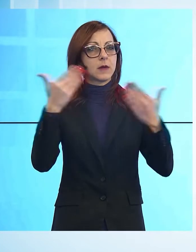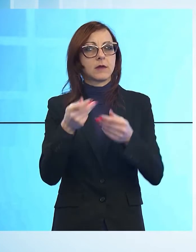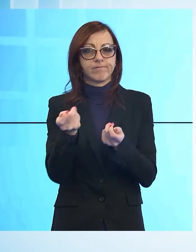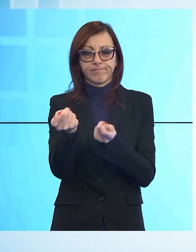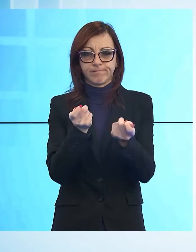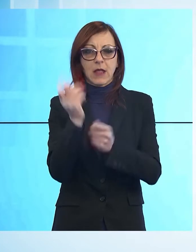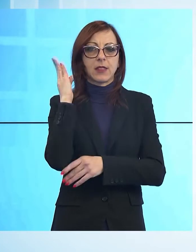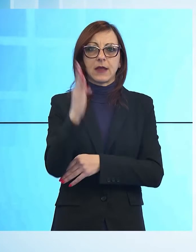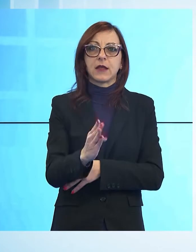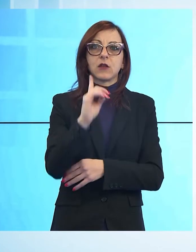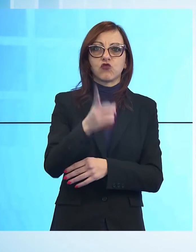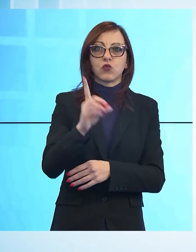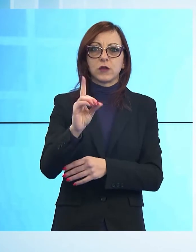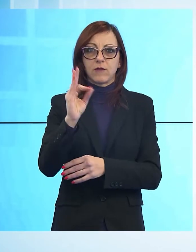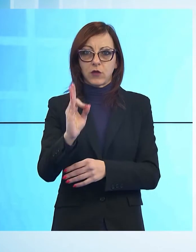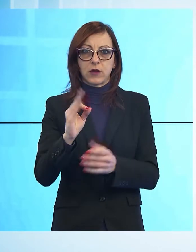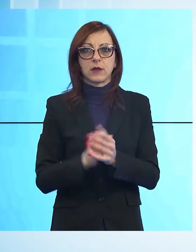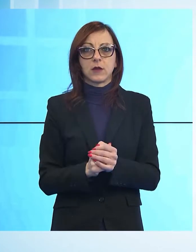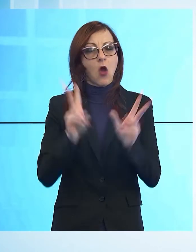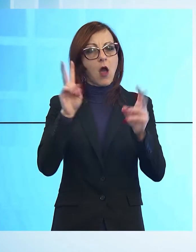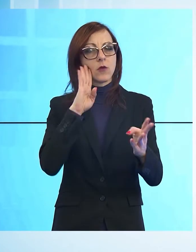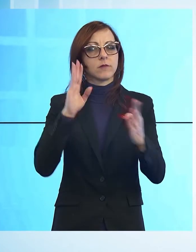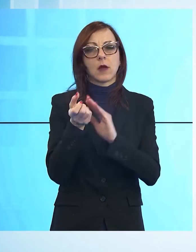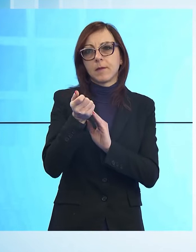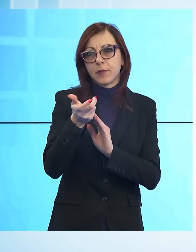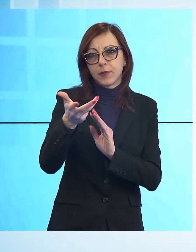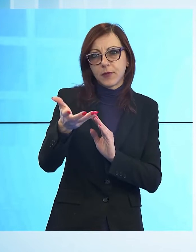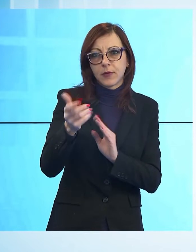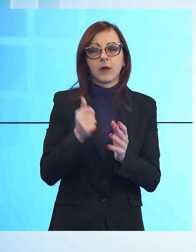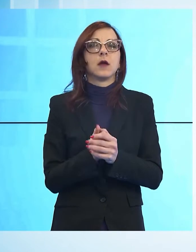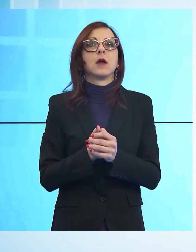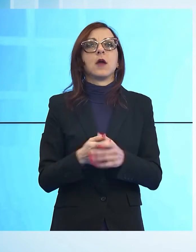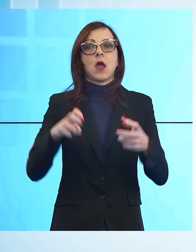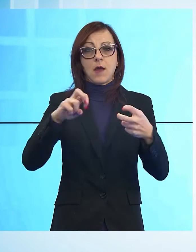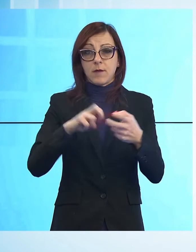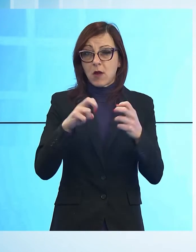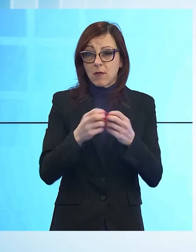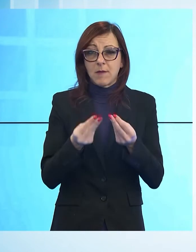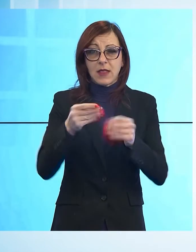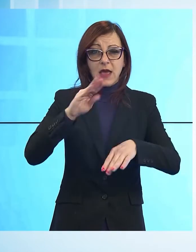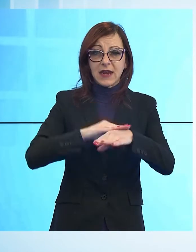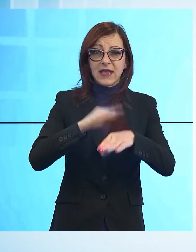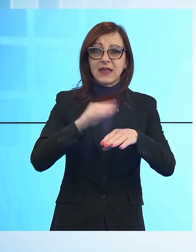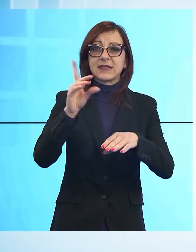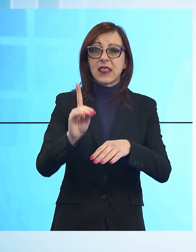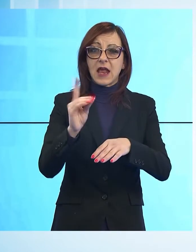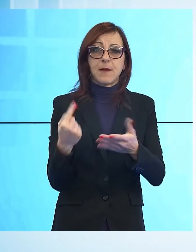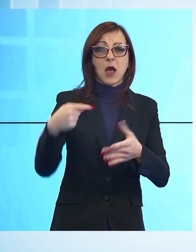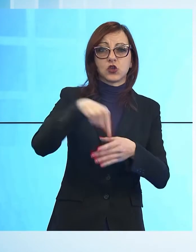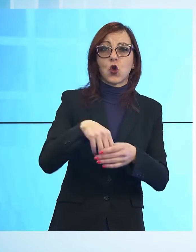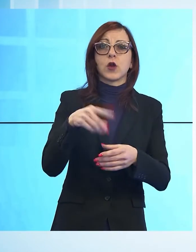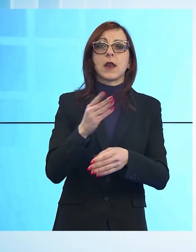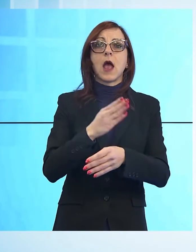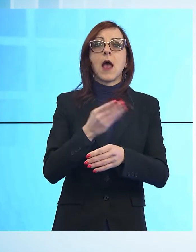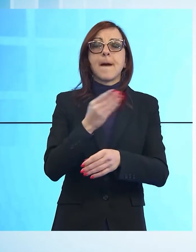del Fiorentino. Diversi temi affrontati, dallo scossone provocato dalla richiesta di D'Alema di rientrare nel PD all'elezione del